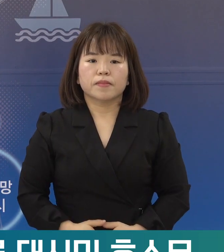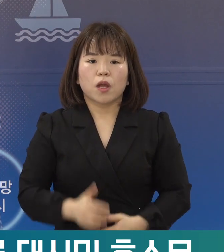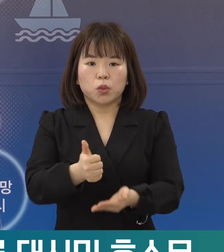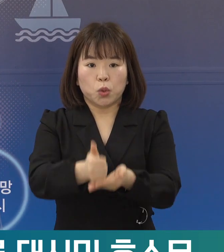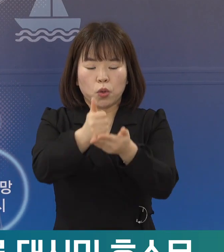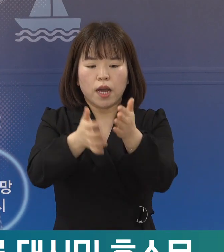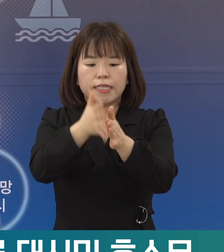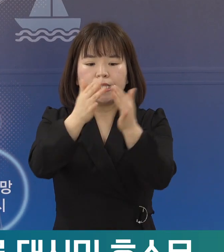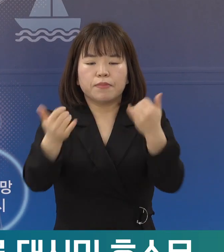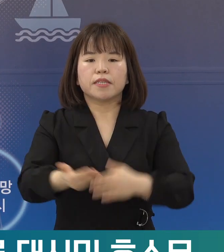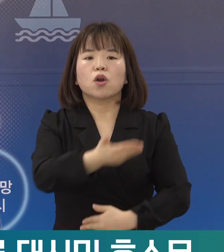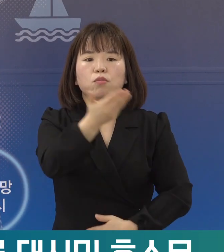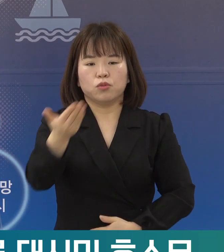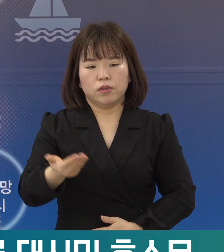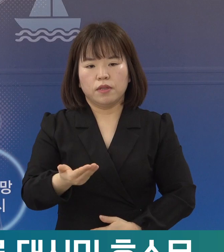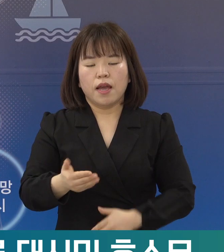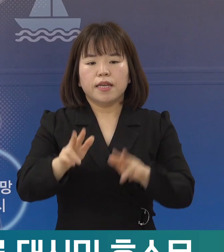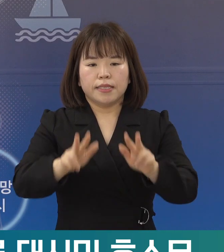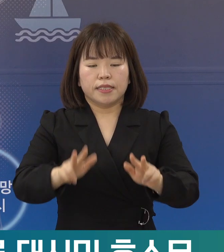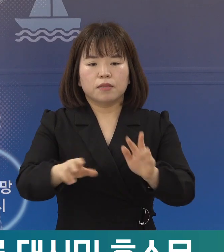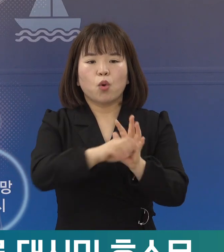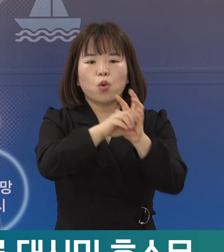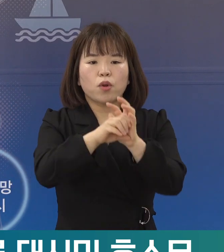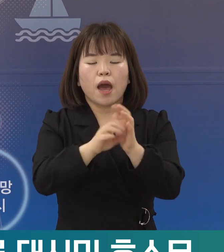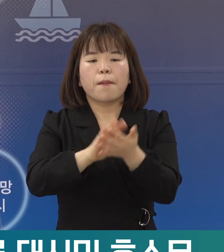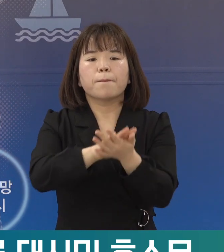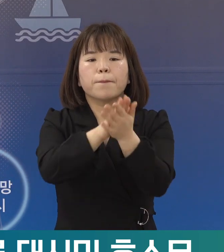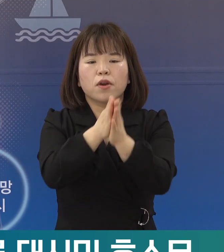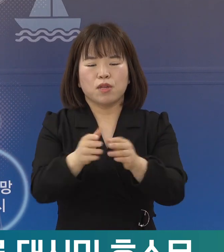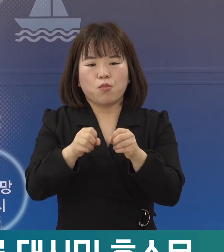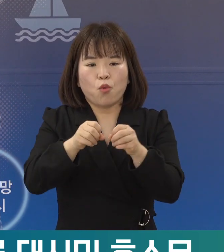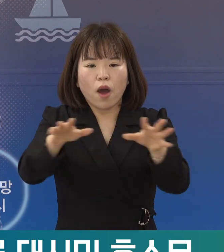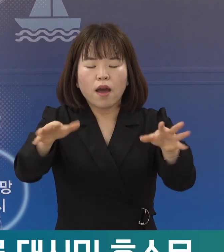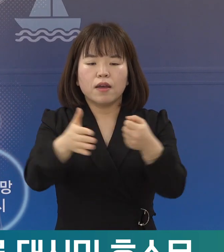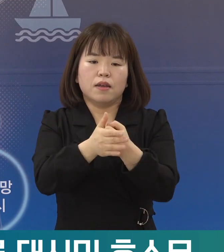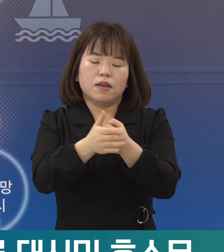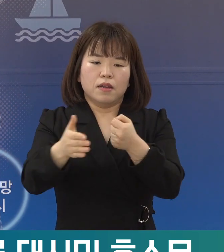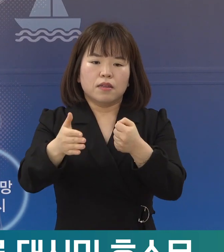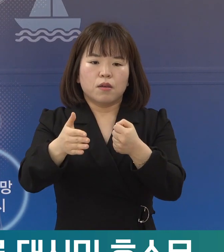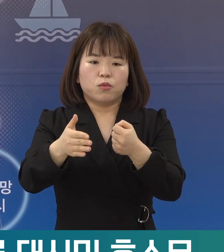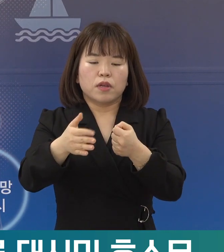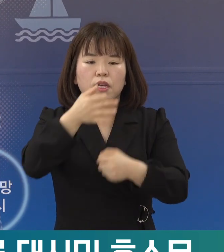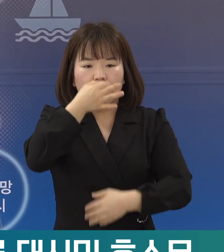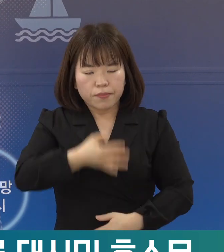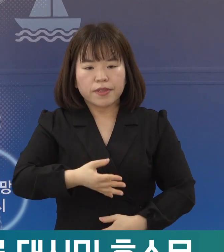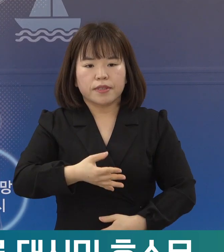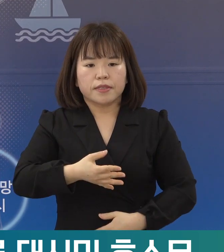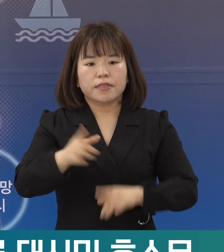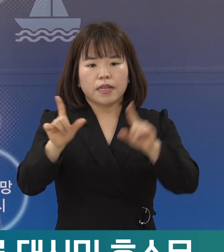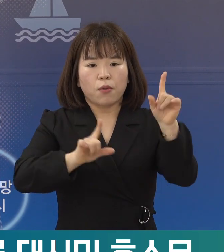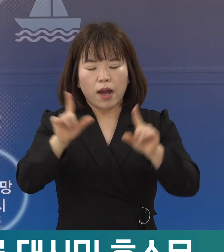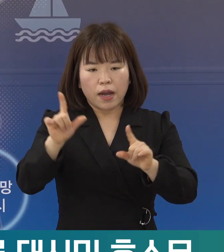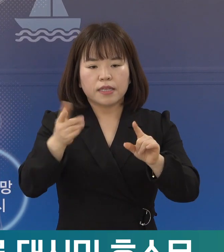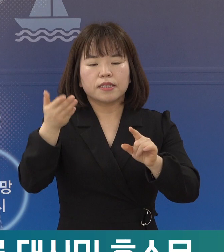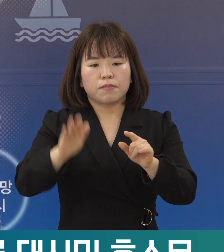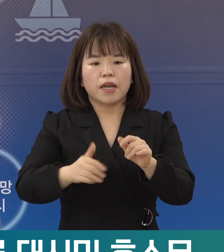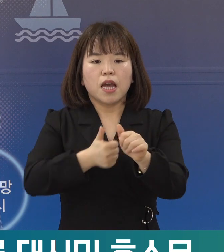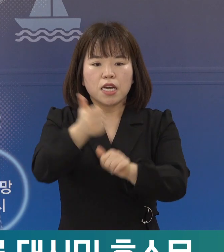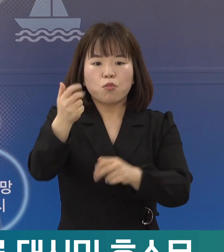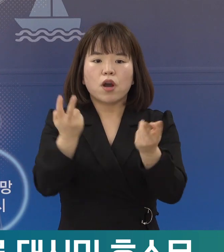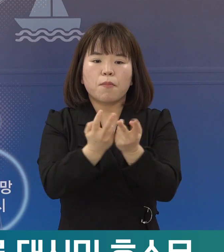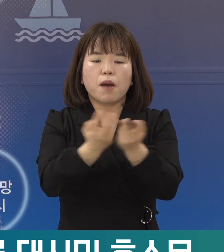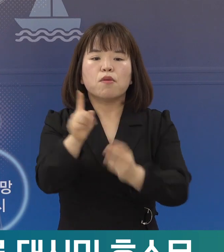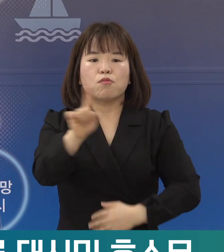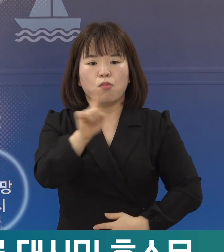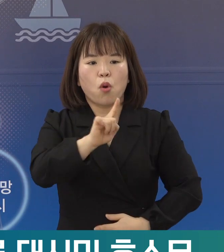존경하는 시민 여러분, 지금은 코로나 변이 확산세로 인해 매우 엄중한 상황이며 이를 극복할 유일한